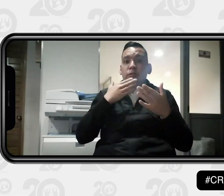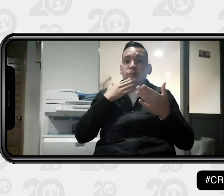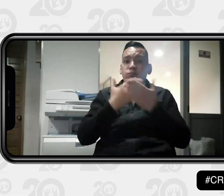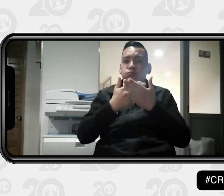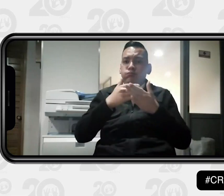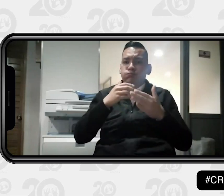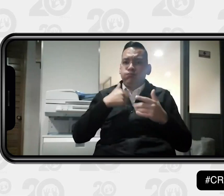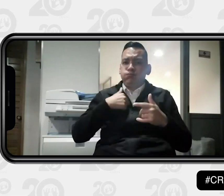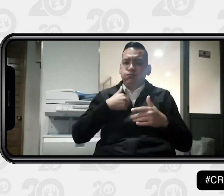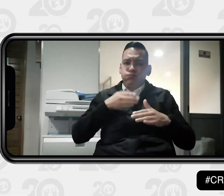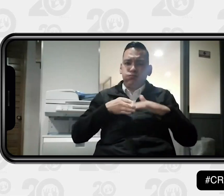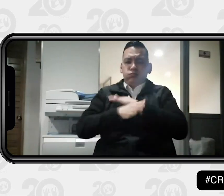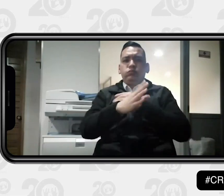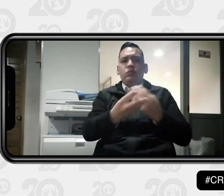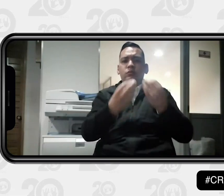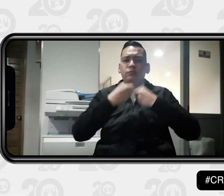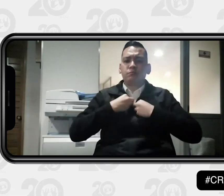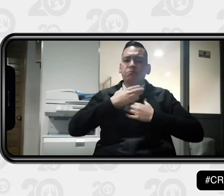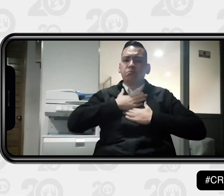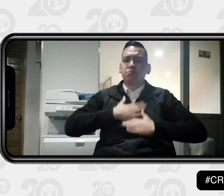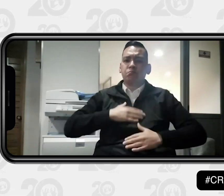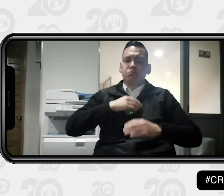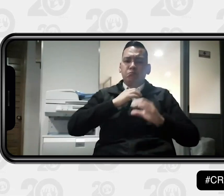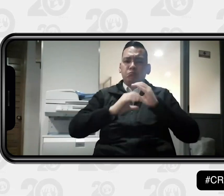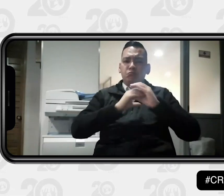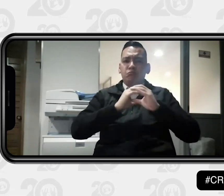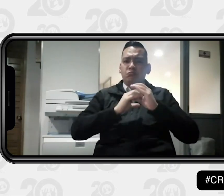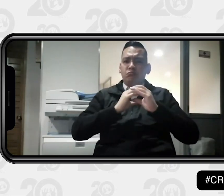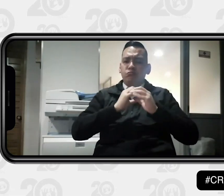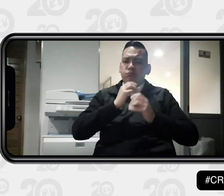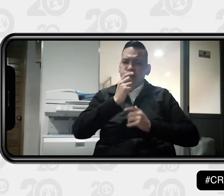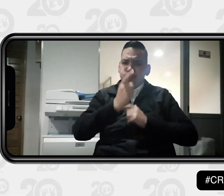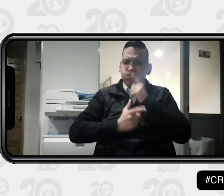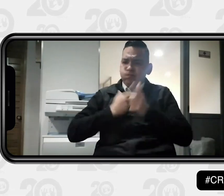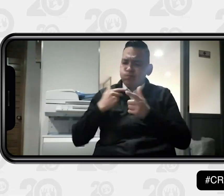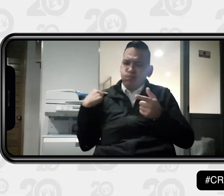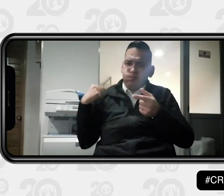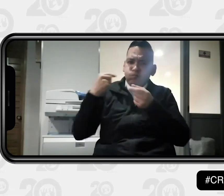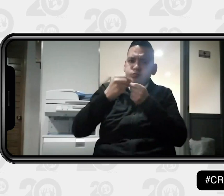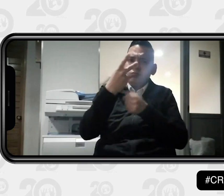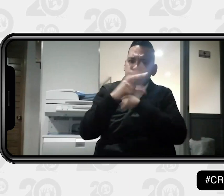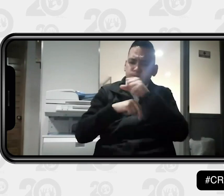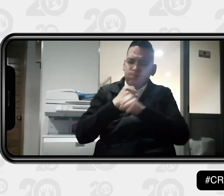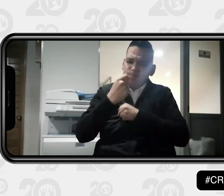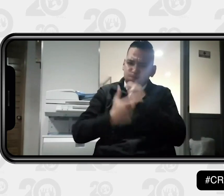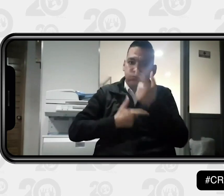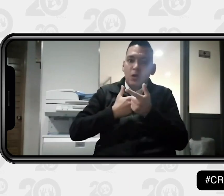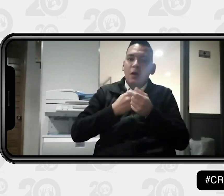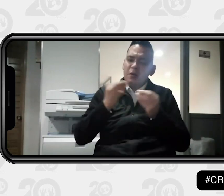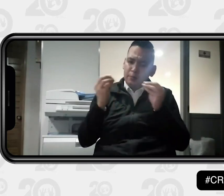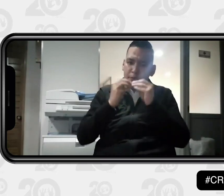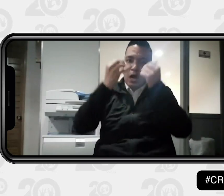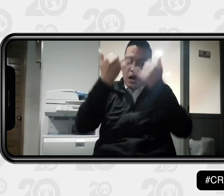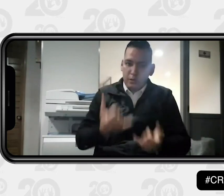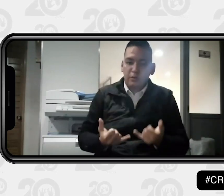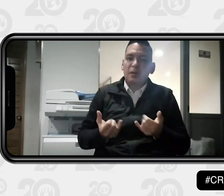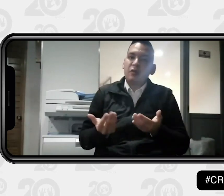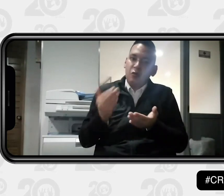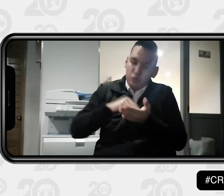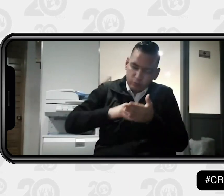Muchísimas gracias. Me permite el acceso a la comunicación. Y ha sido una lucha constante de estos 20 años. Y queremos celebrarlos